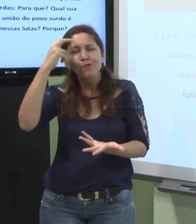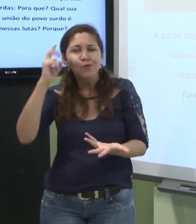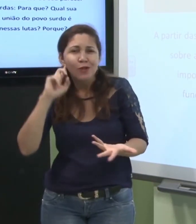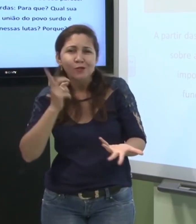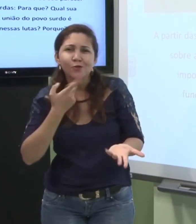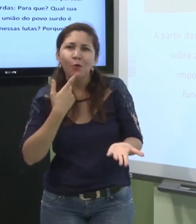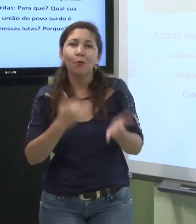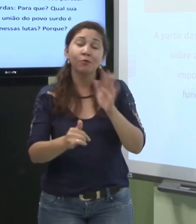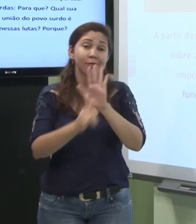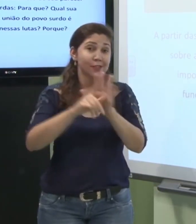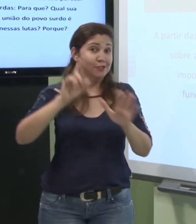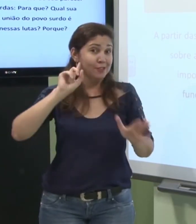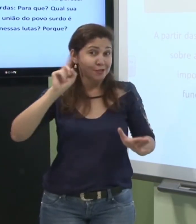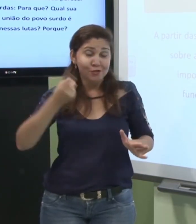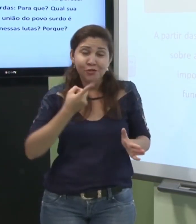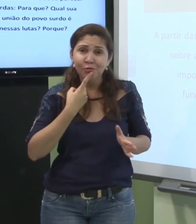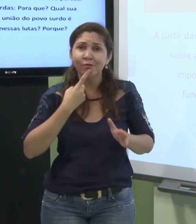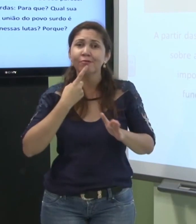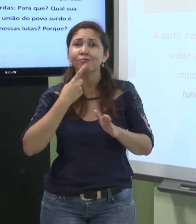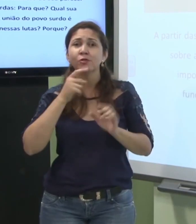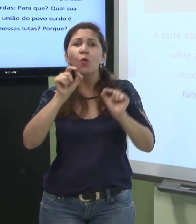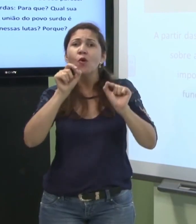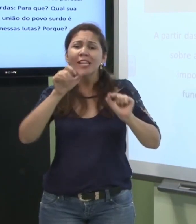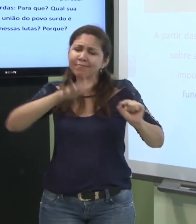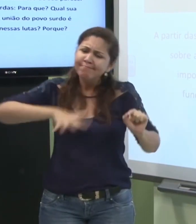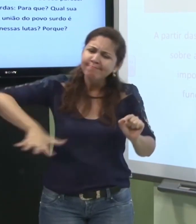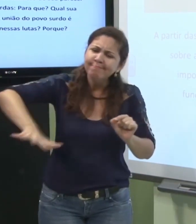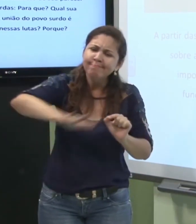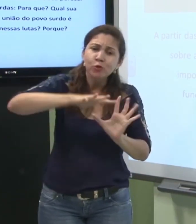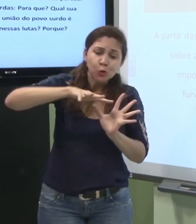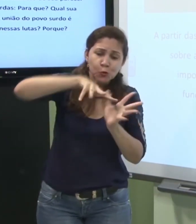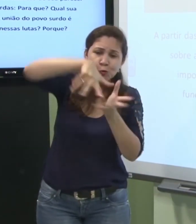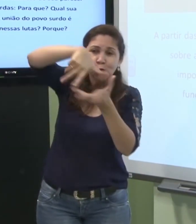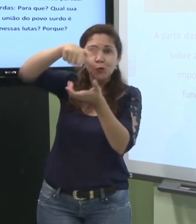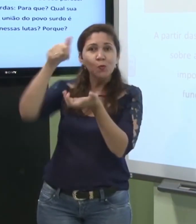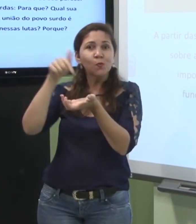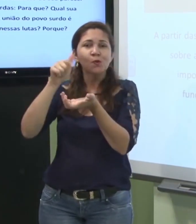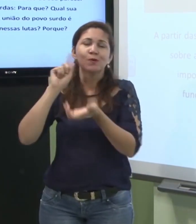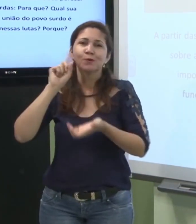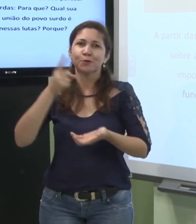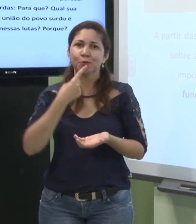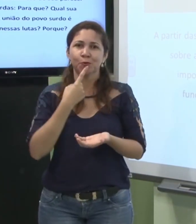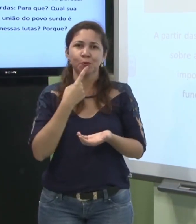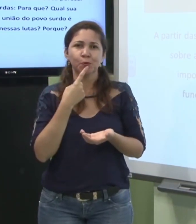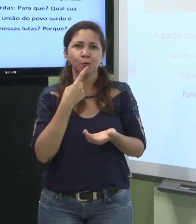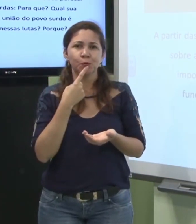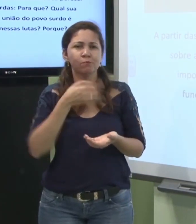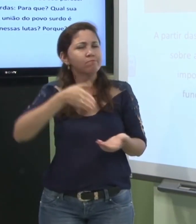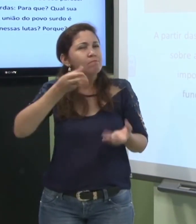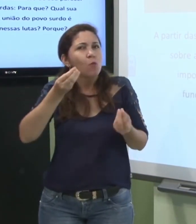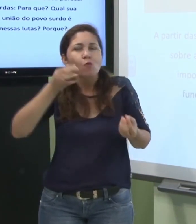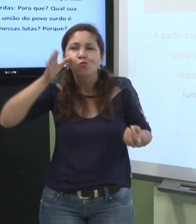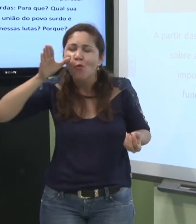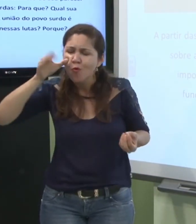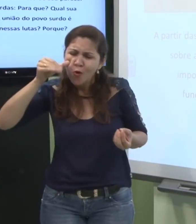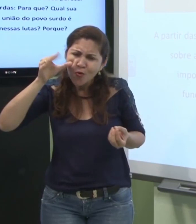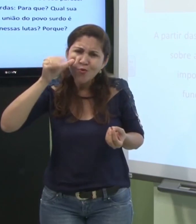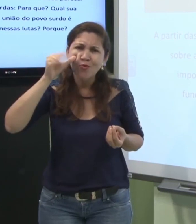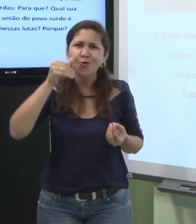identidade surda sobre o mundo surdo vocês tenham curiosidade de saber